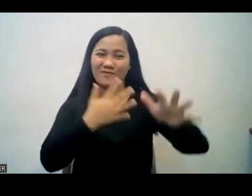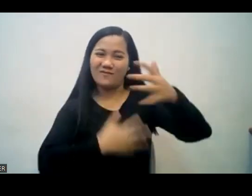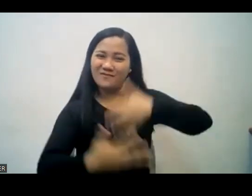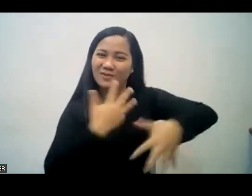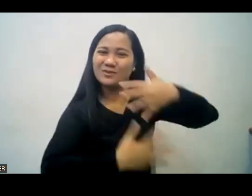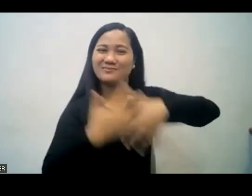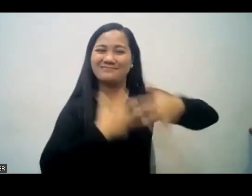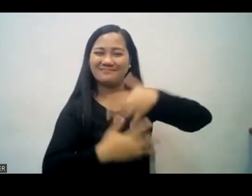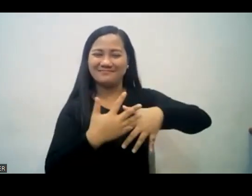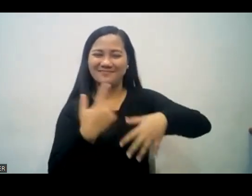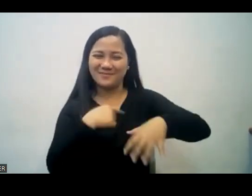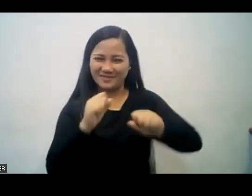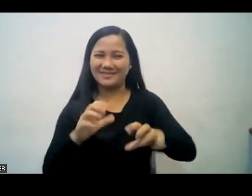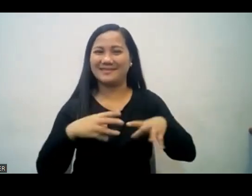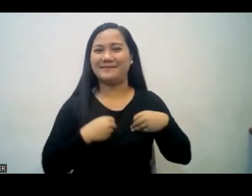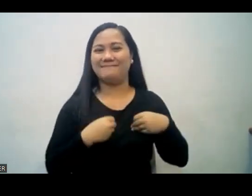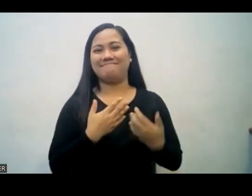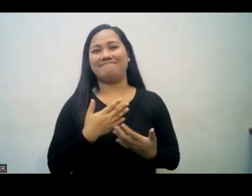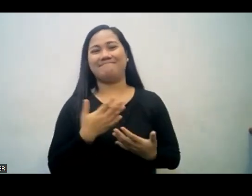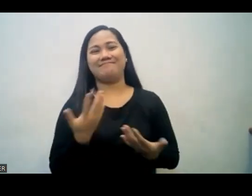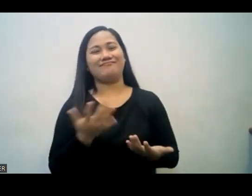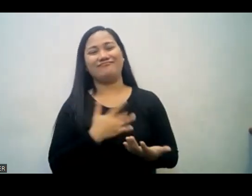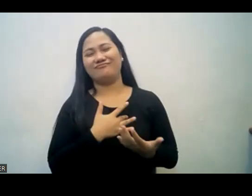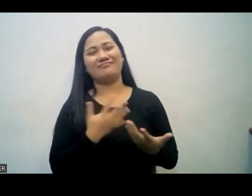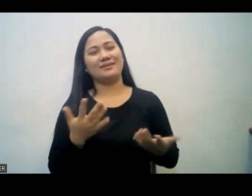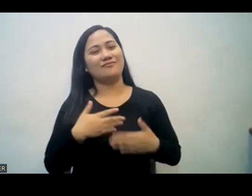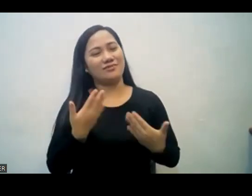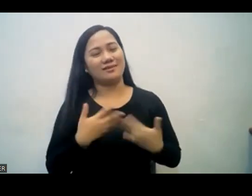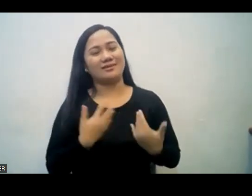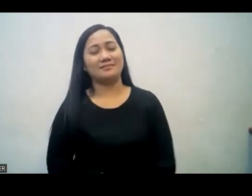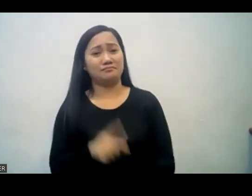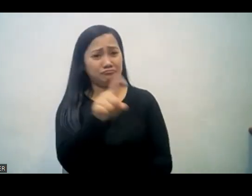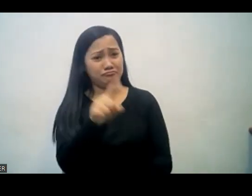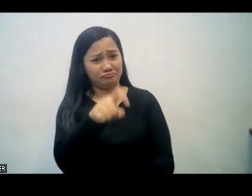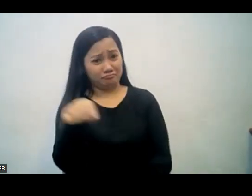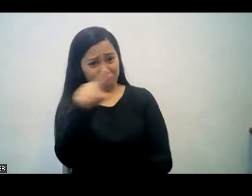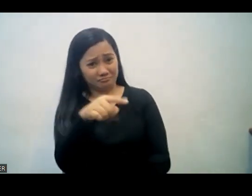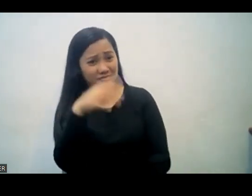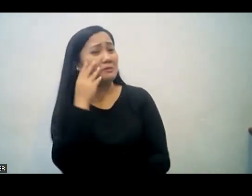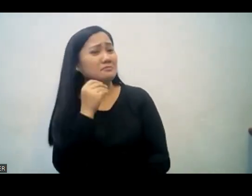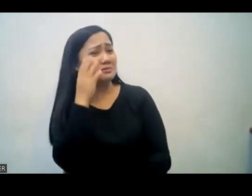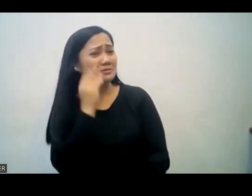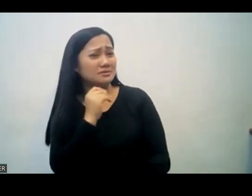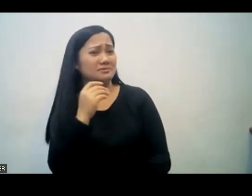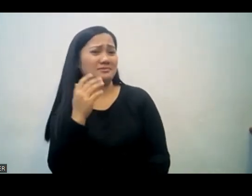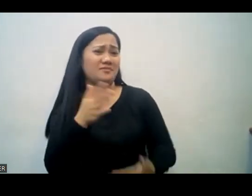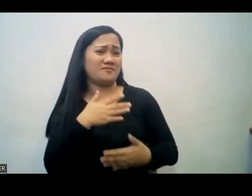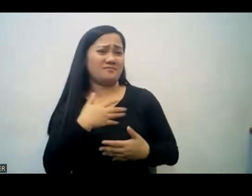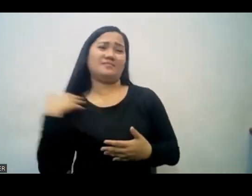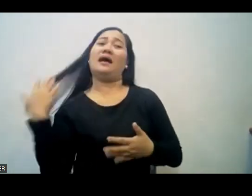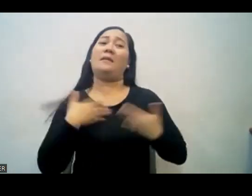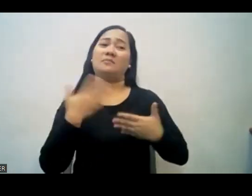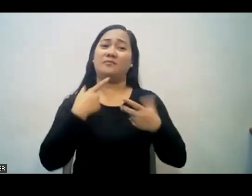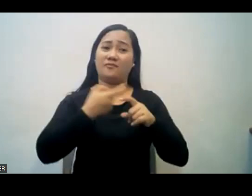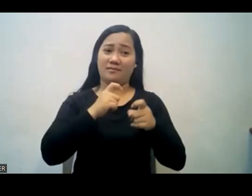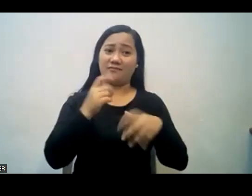have you experienced the comfort through the fellowship? Kaya kayo po, naranasan niyo na po ba yung pong kaaliwan na ibinibigay mula po sa fellowship?